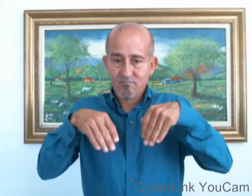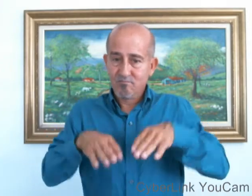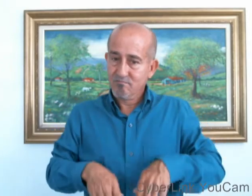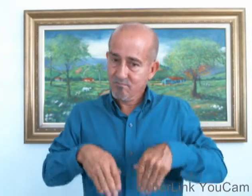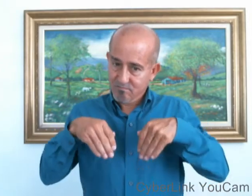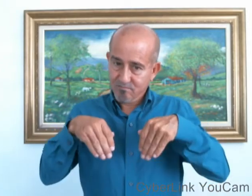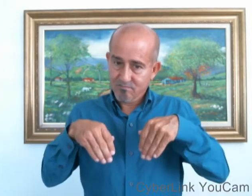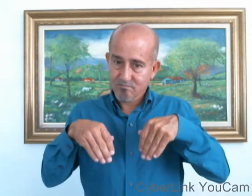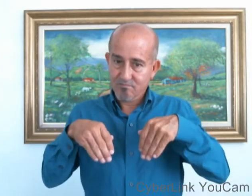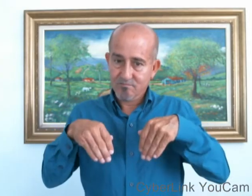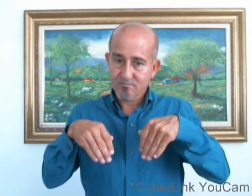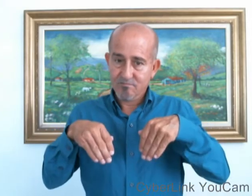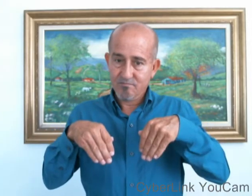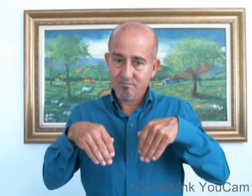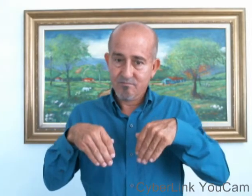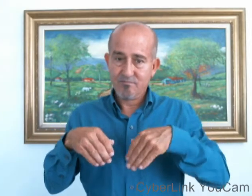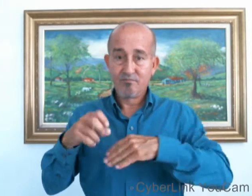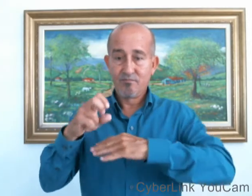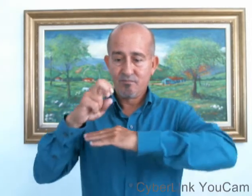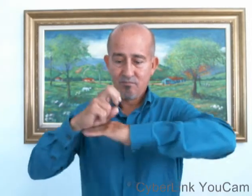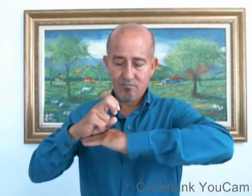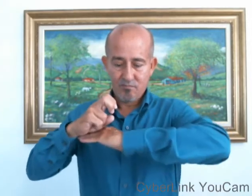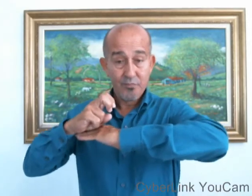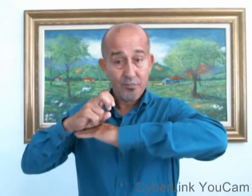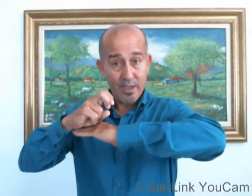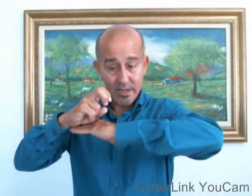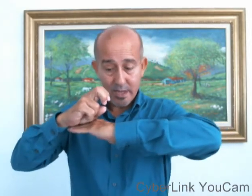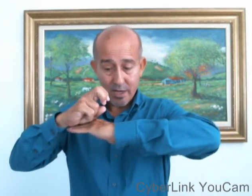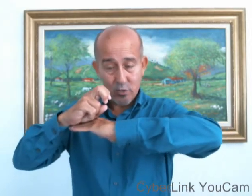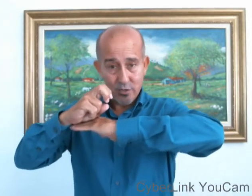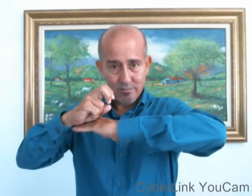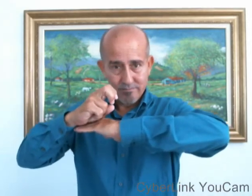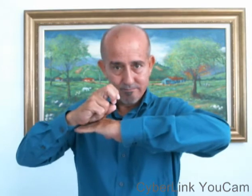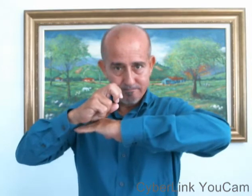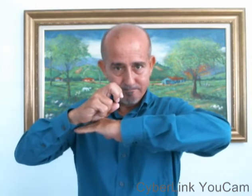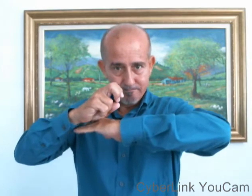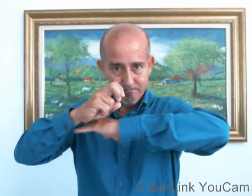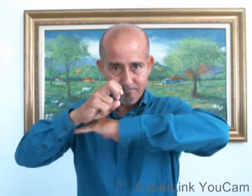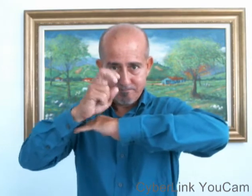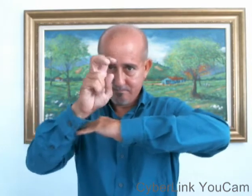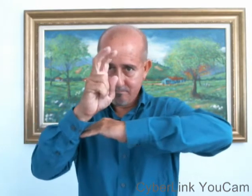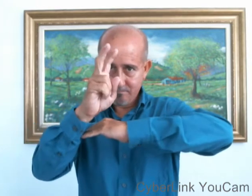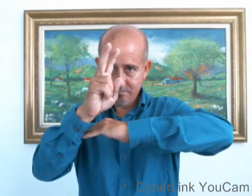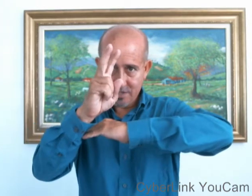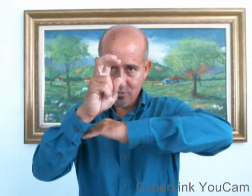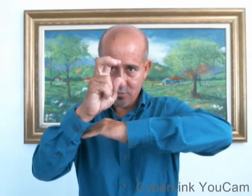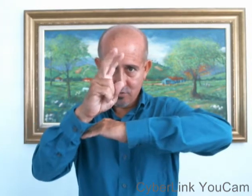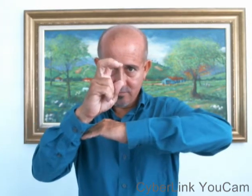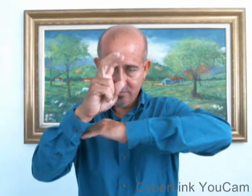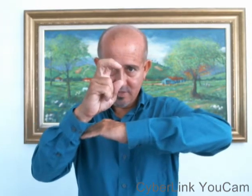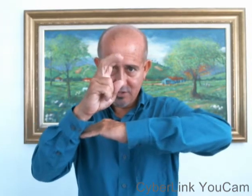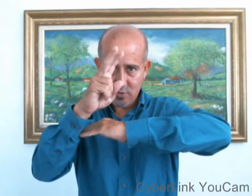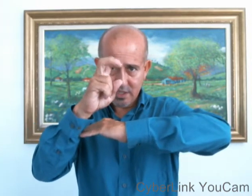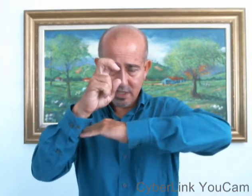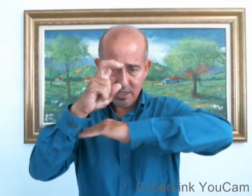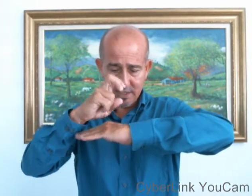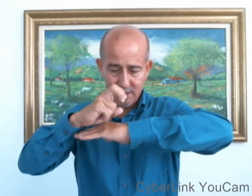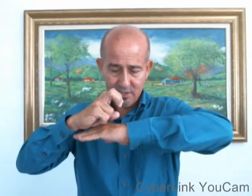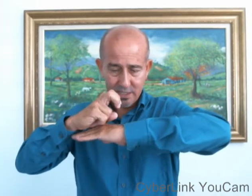El El caracol. ¿Ves cómo lo... Las dos antenitas que se ven del